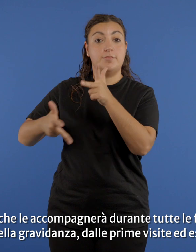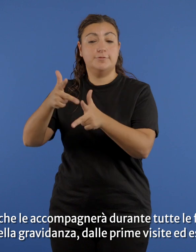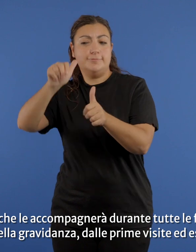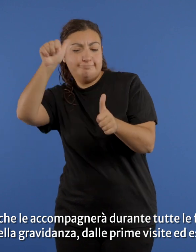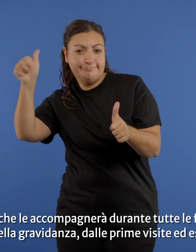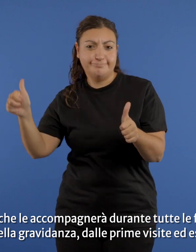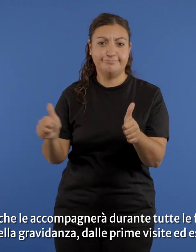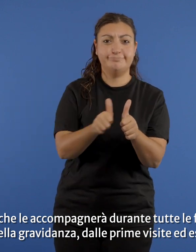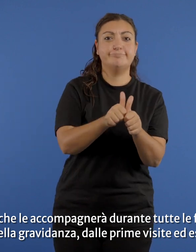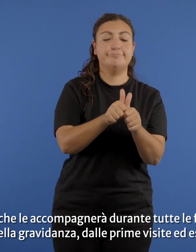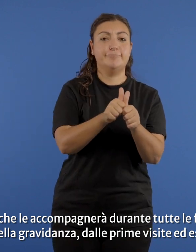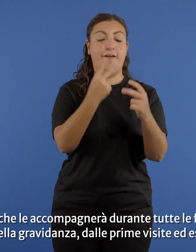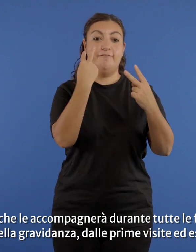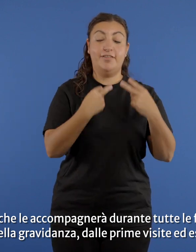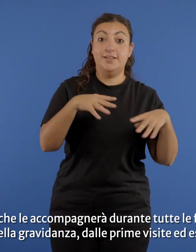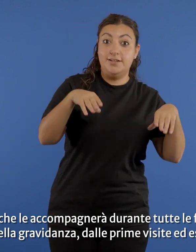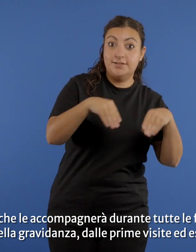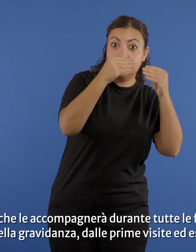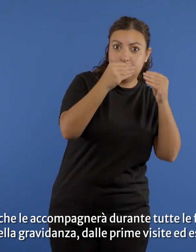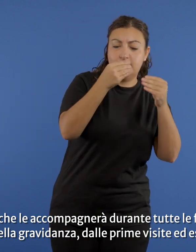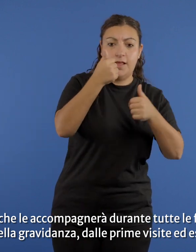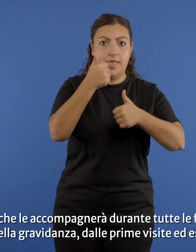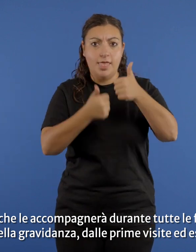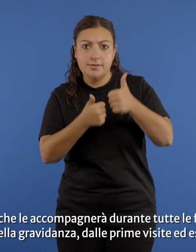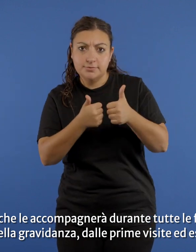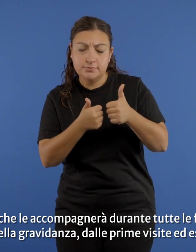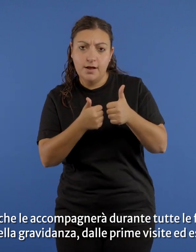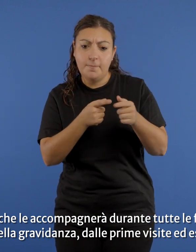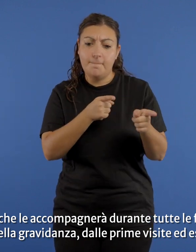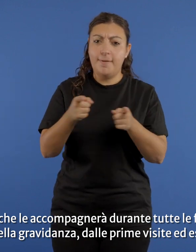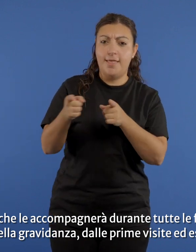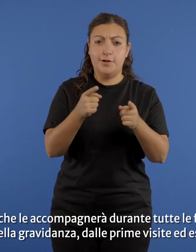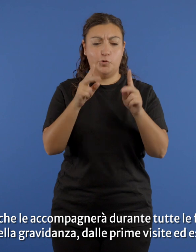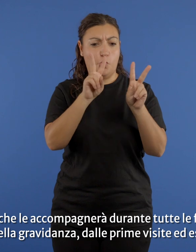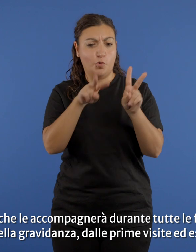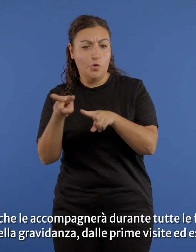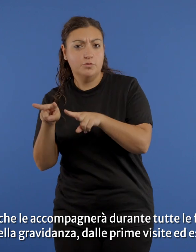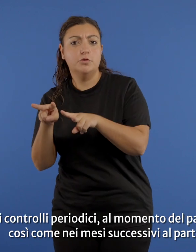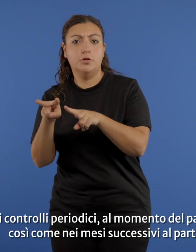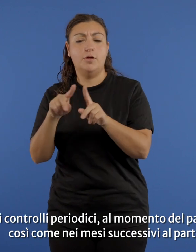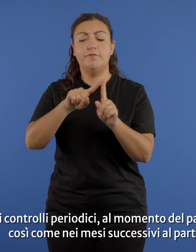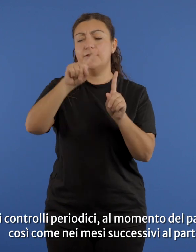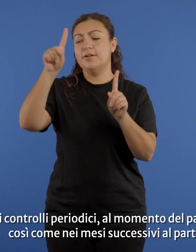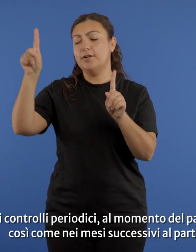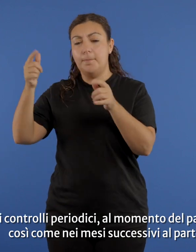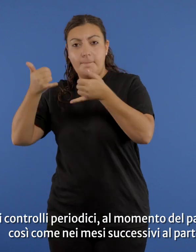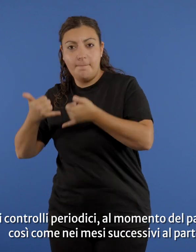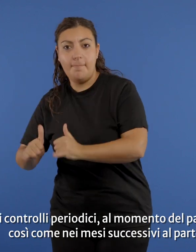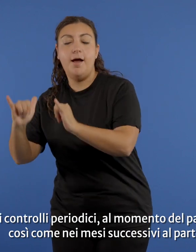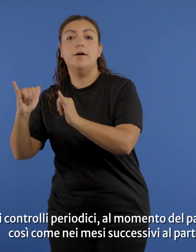accompagnerà durante tutte le fasi della gravidanza, dalle prime visite ed esami ai controlli periodici, al